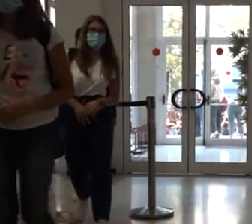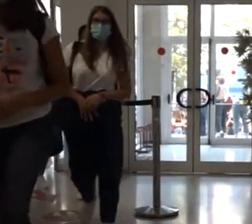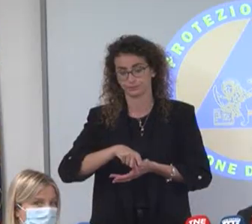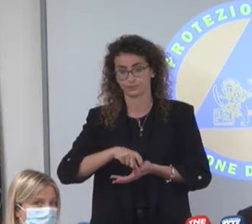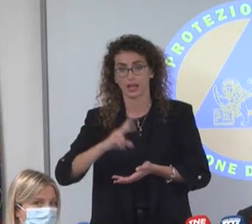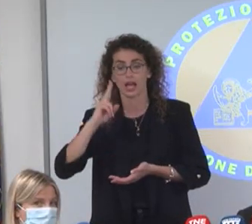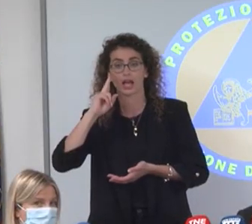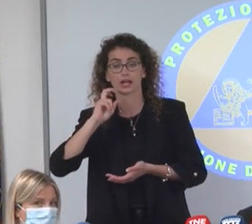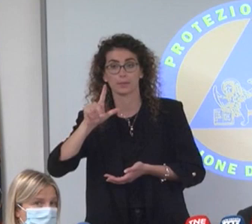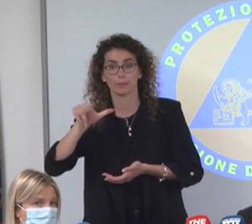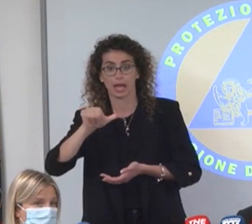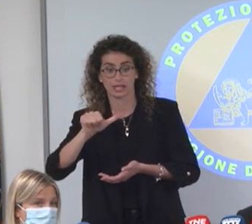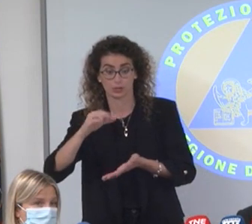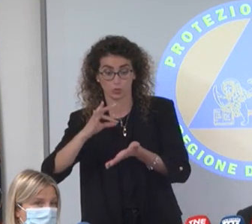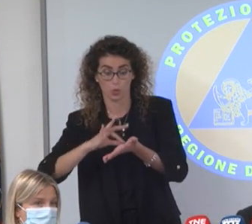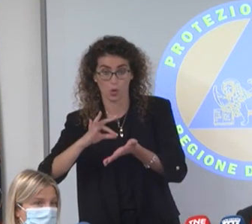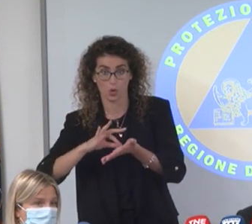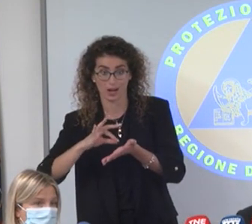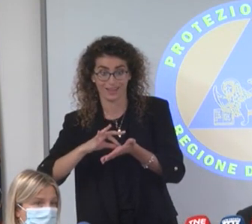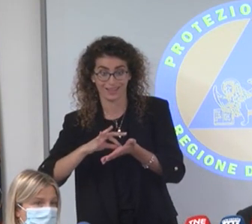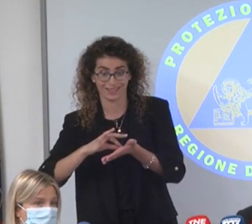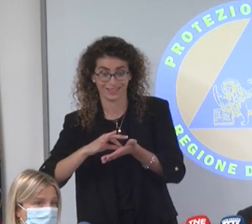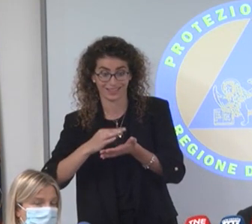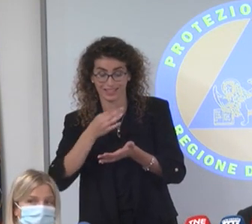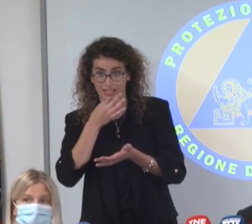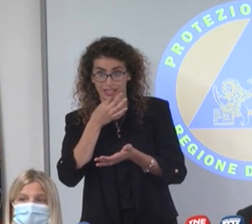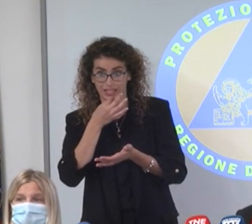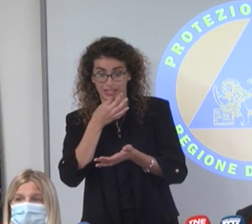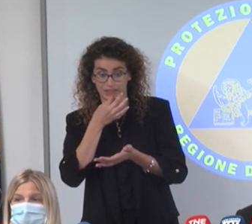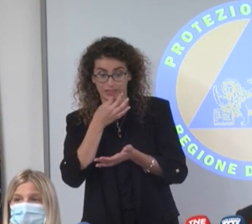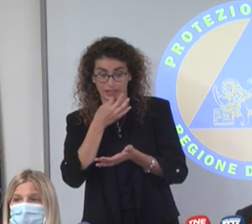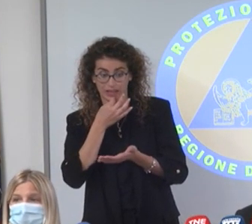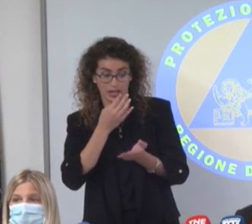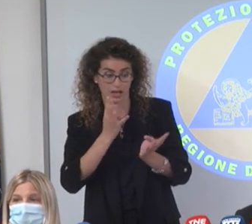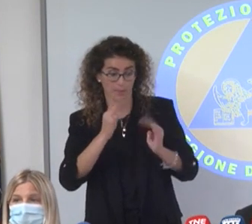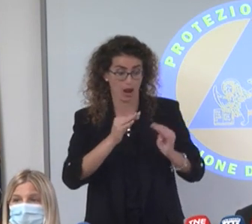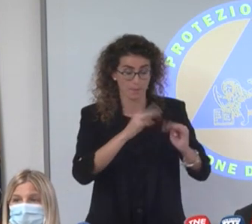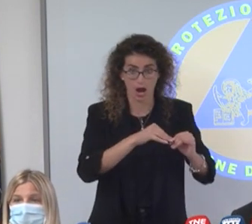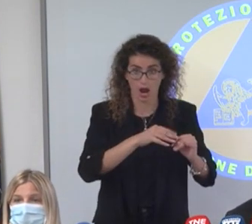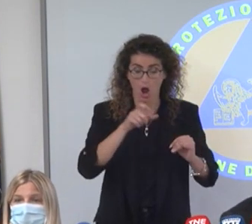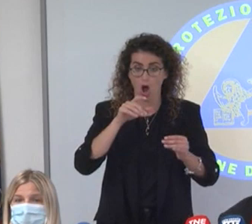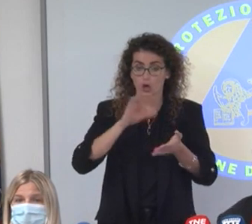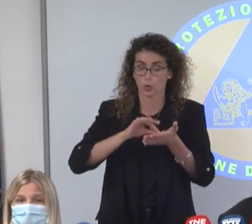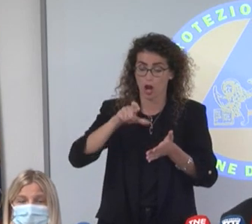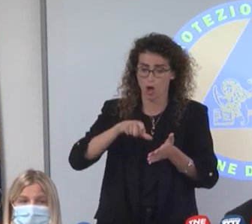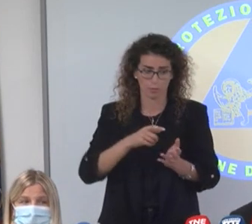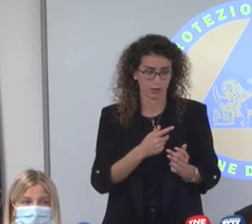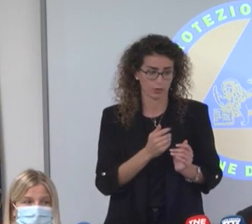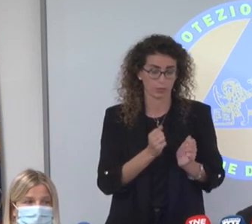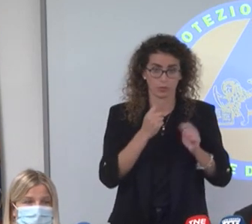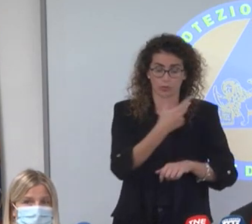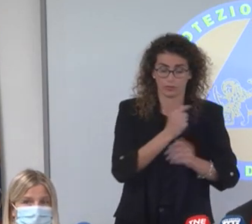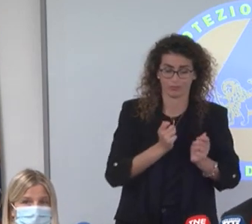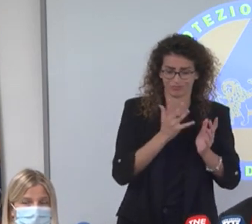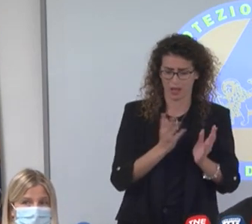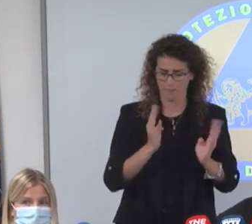green pass per andare a scuola vuol dire venire meno all'obbligo scolastico e alla volontarietà vaccinale, se prendiamo il caso estremo di uno che non si è